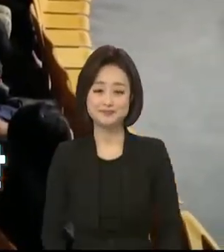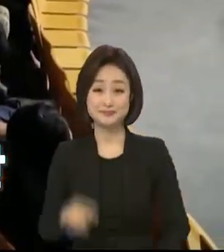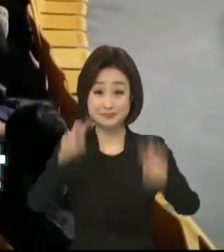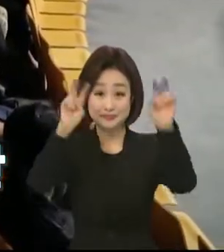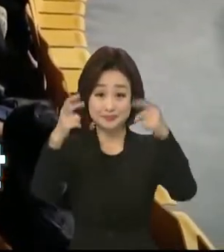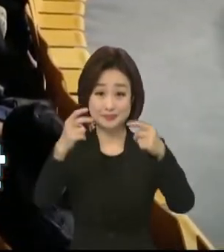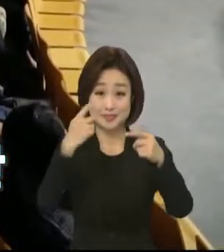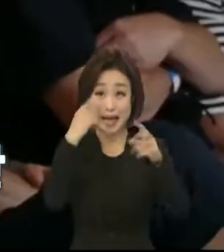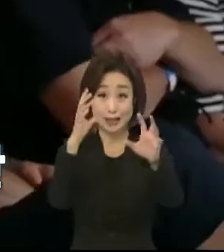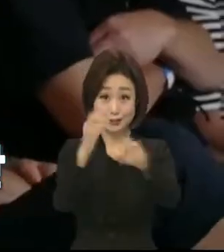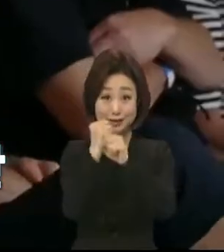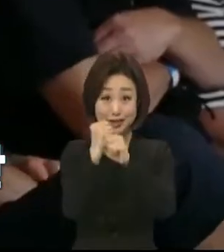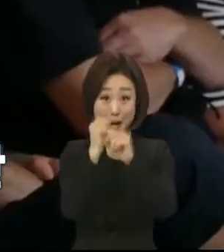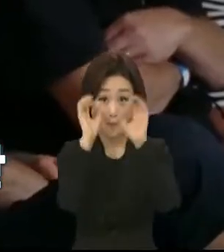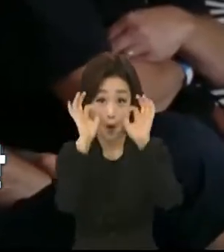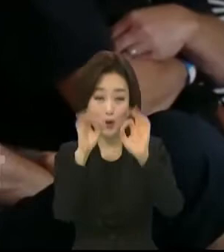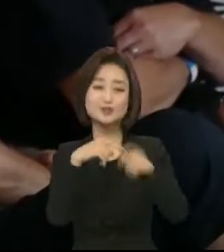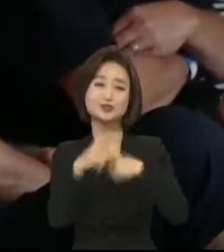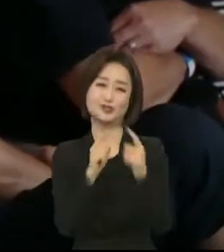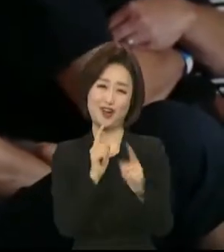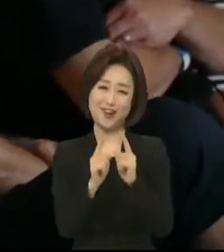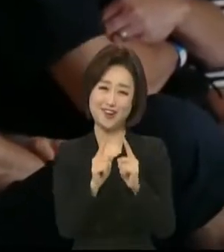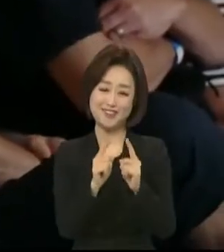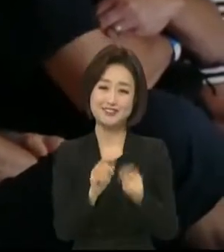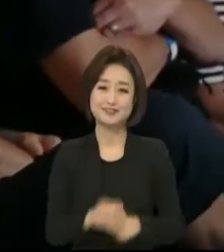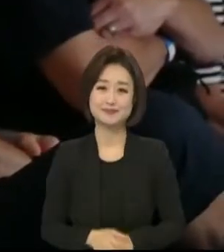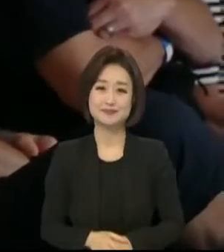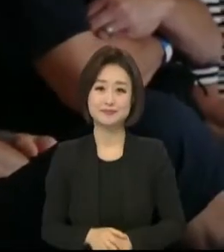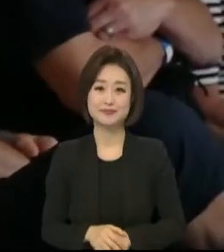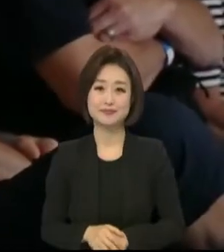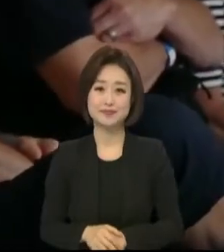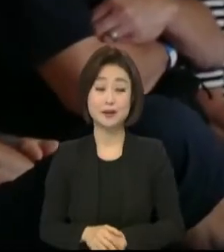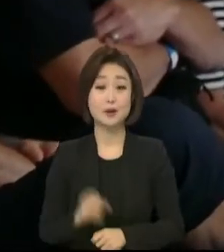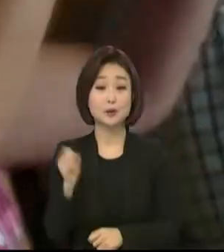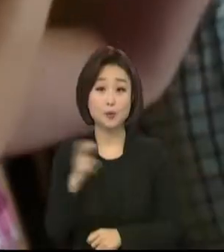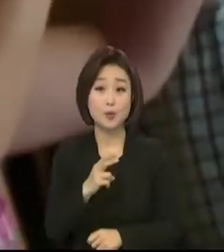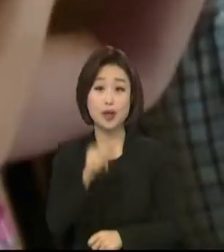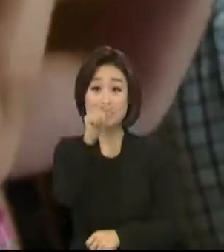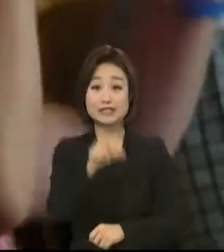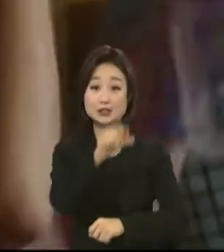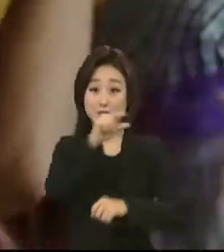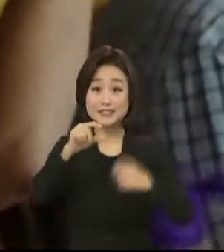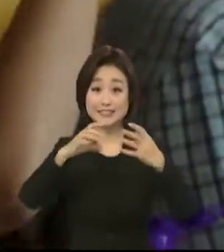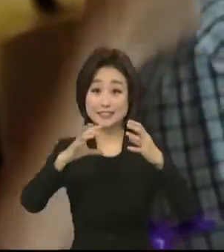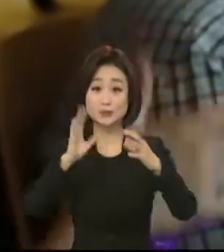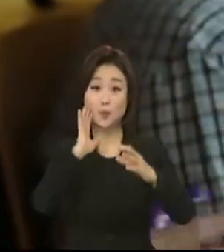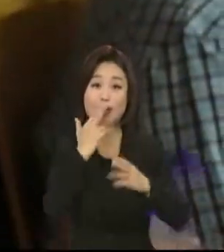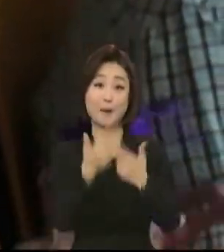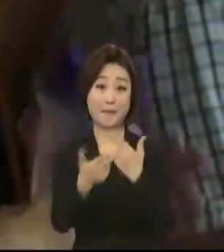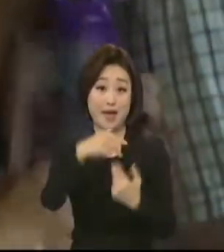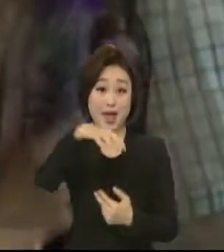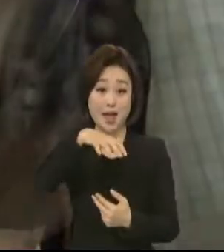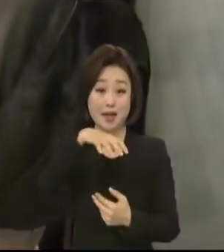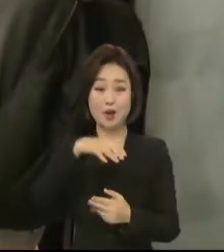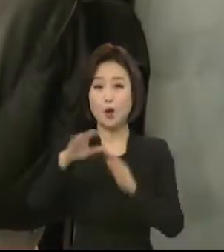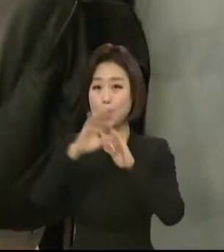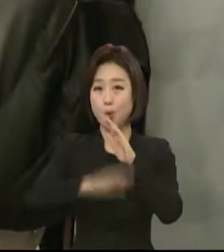프로젝트 중 하나입니다. 더 나아가 스위스 농인협회에서는 수어를 법적인 공식 언어로